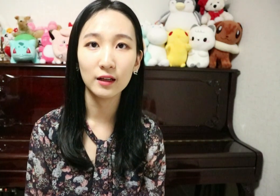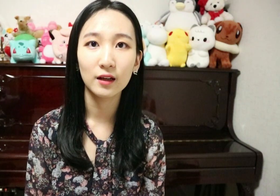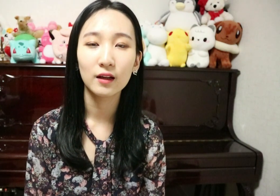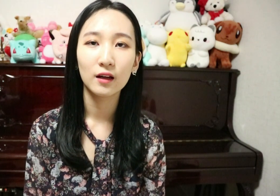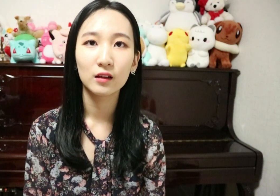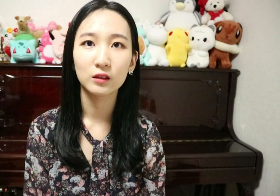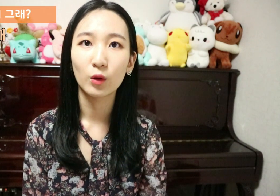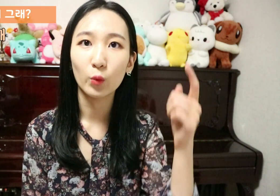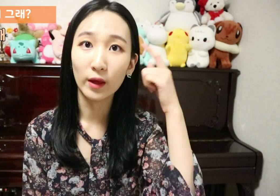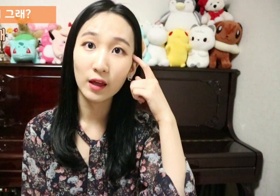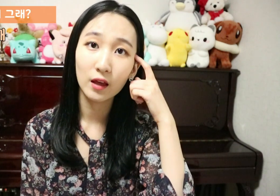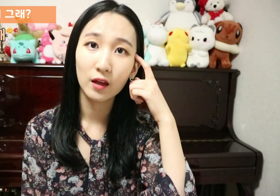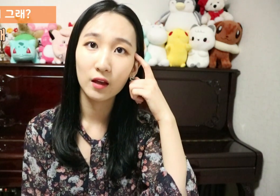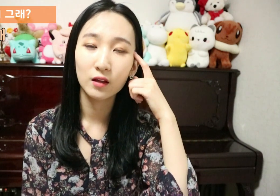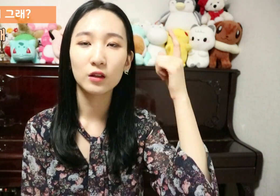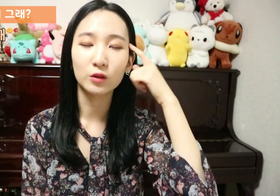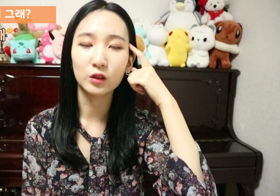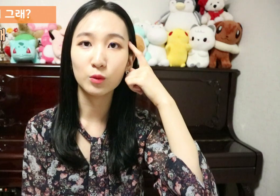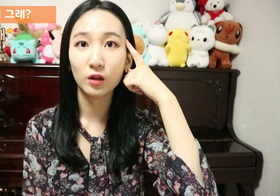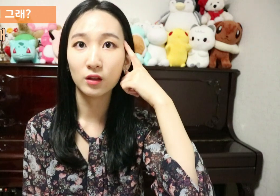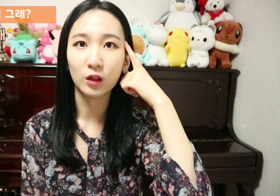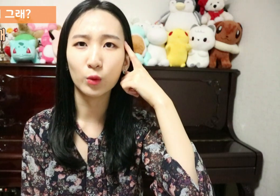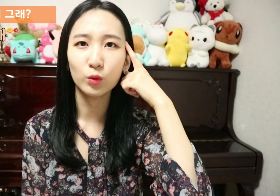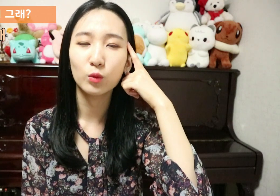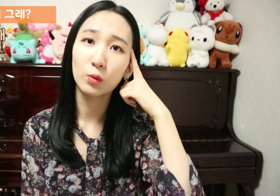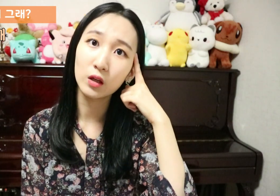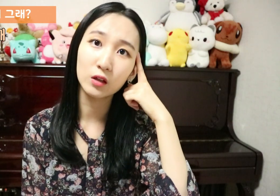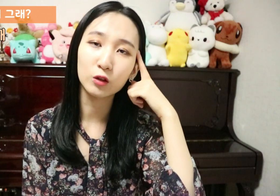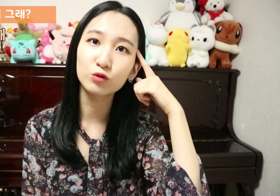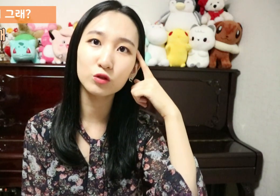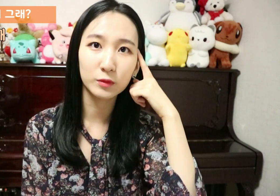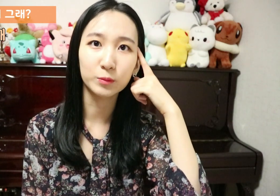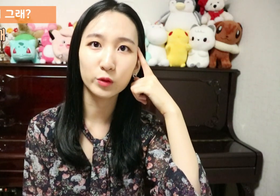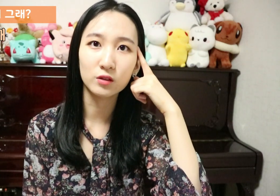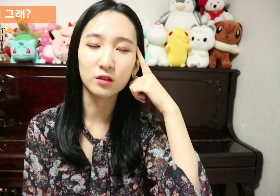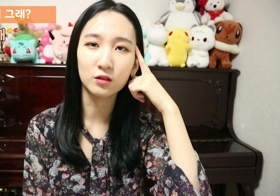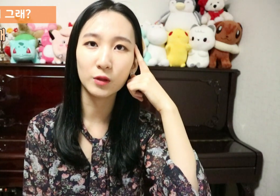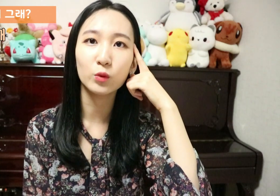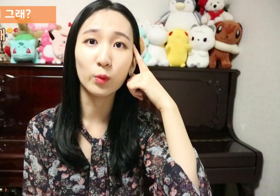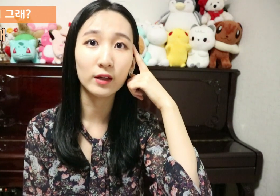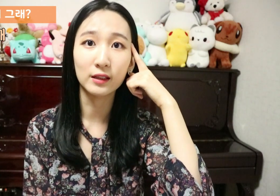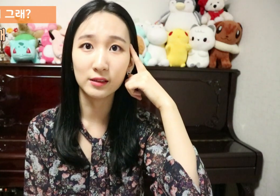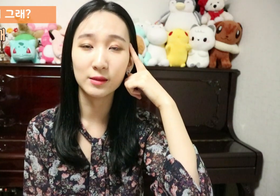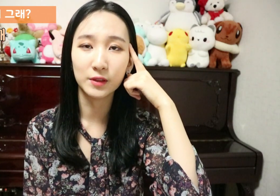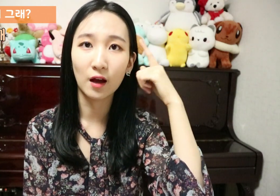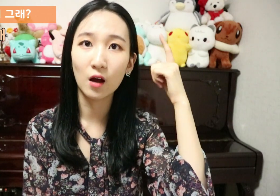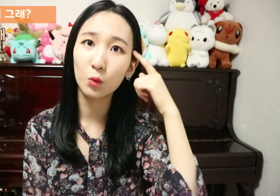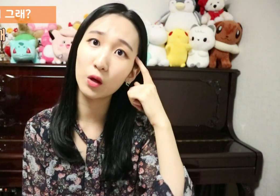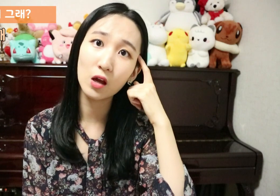왜 여기 손가락을 대고 왜 이렇게 궁금한 표정을 지으면 왜 라는 뜻입니다 왜